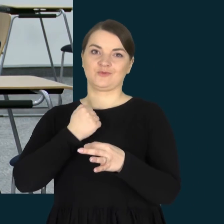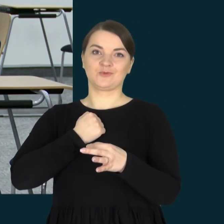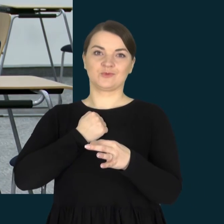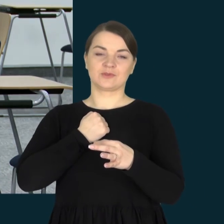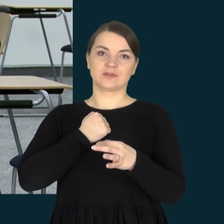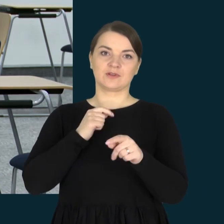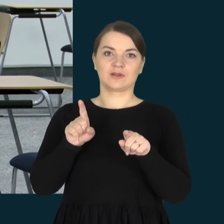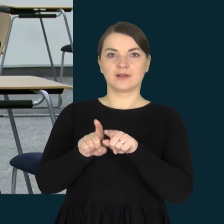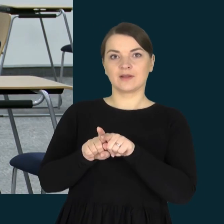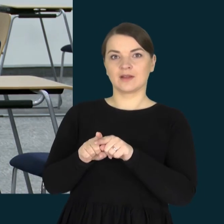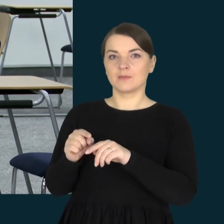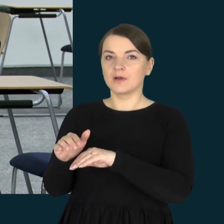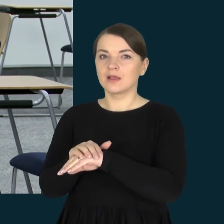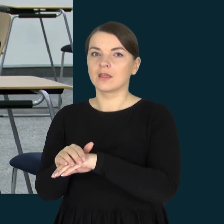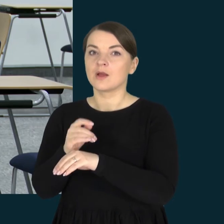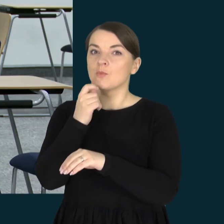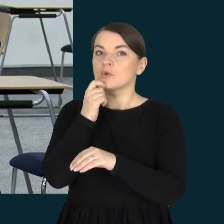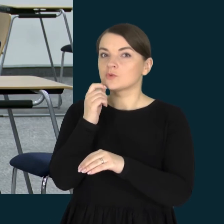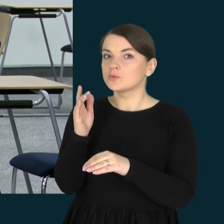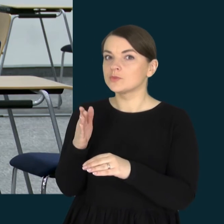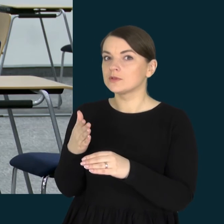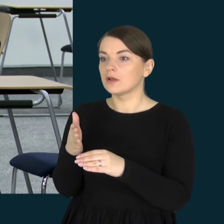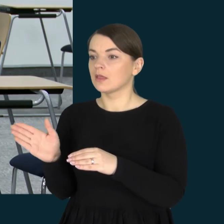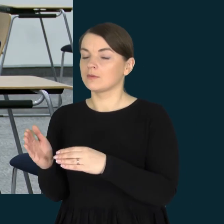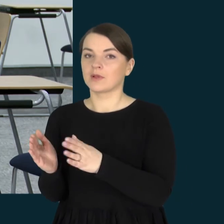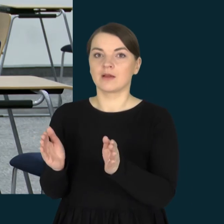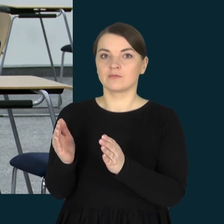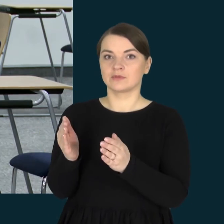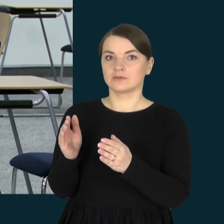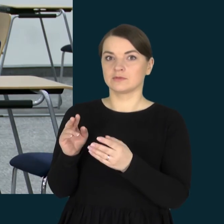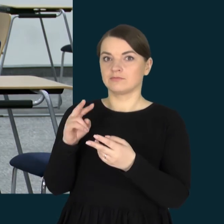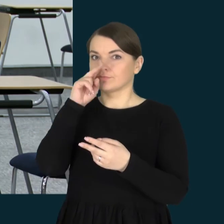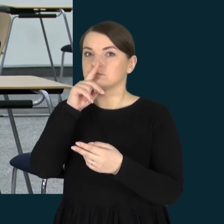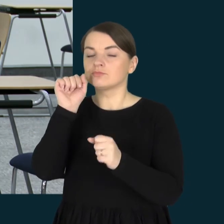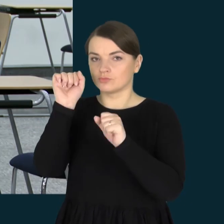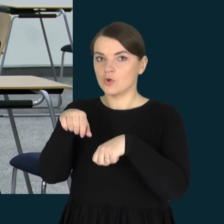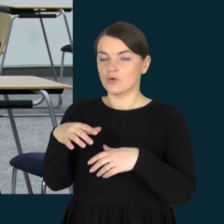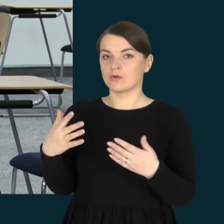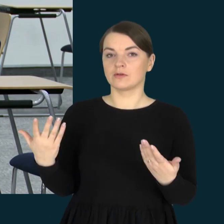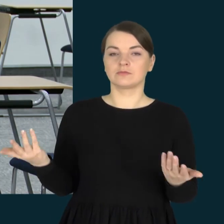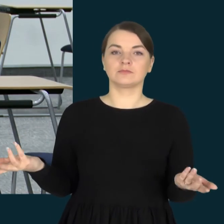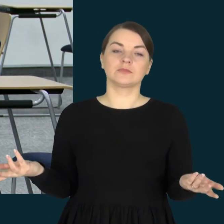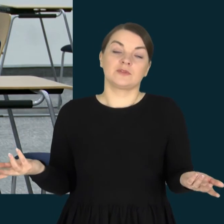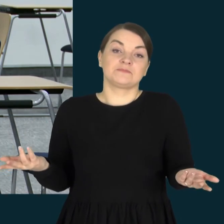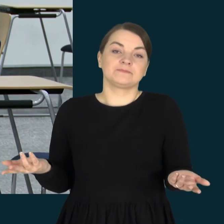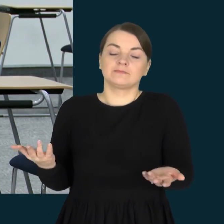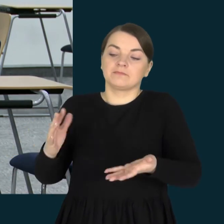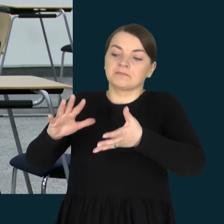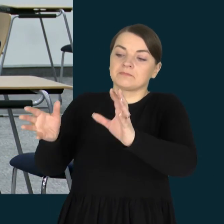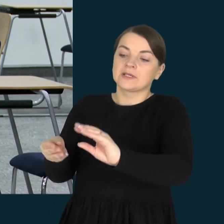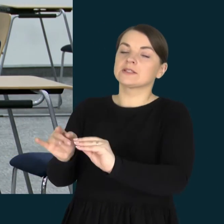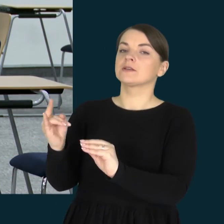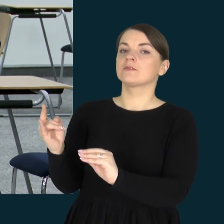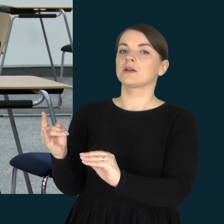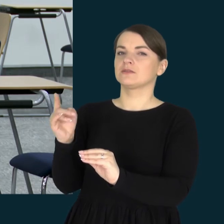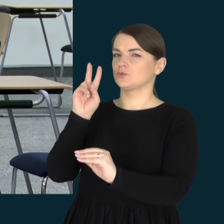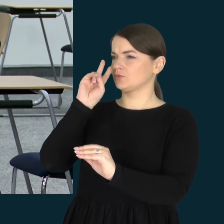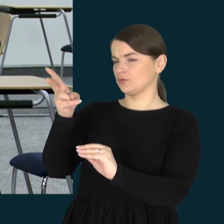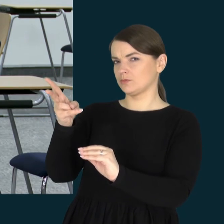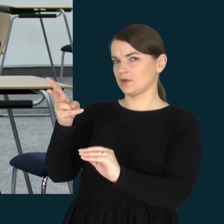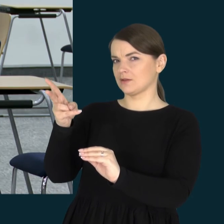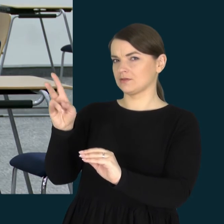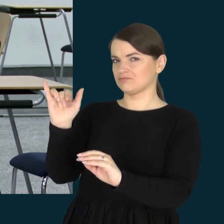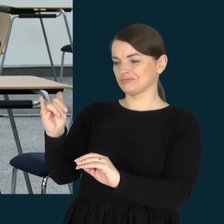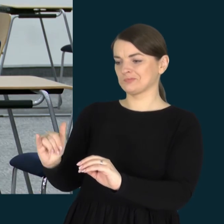žingsnių į kairę, į dešinę, į priekį atgal. Ir vertinant vaiką dviejų metų,